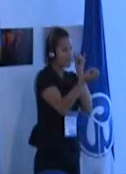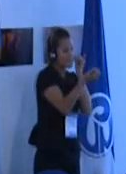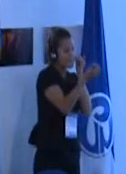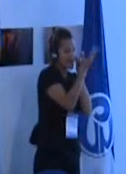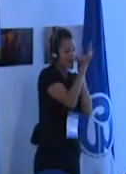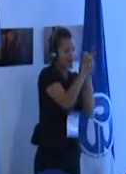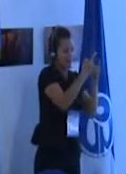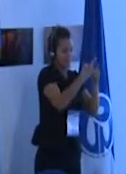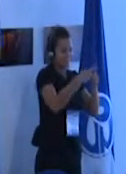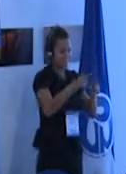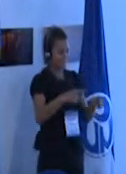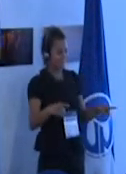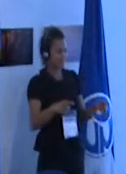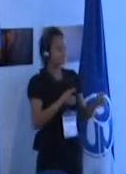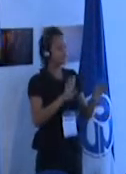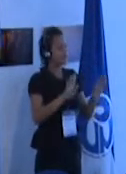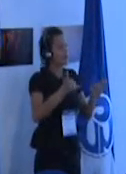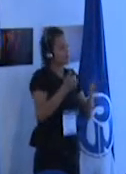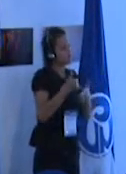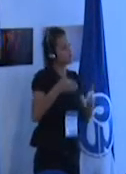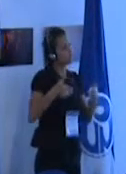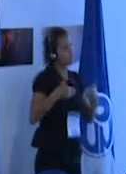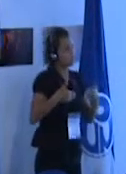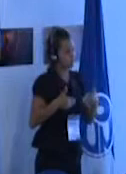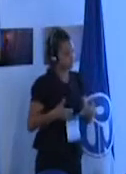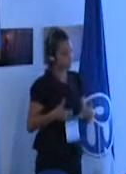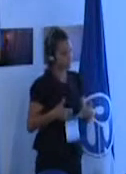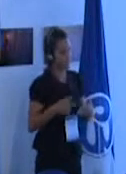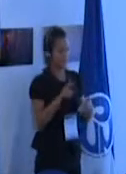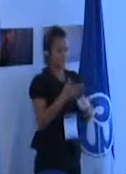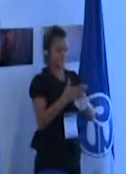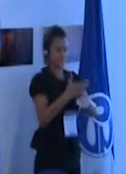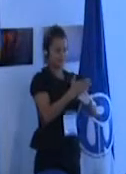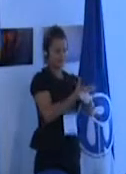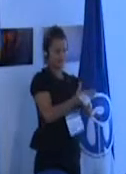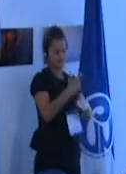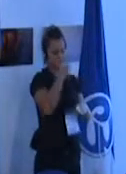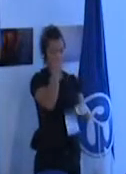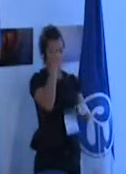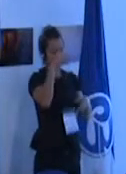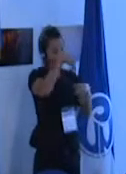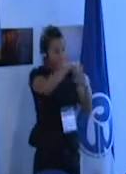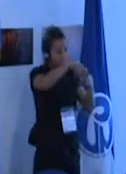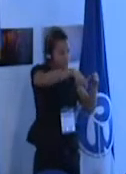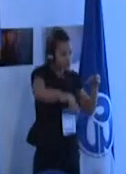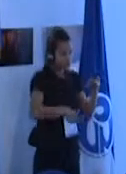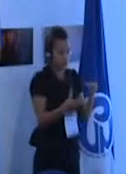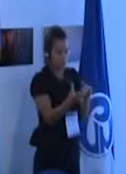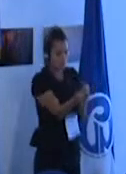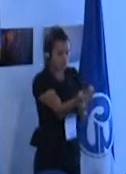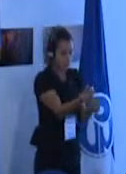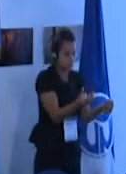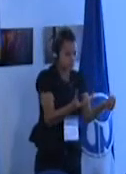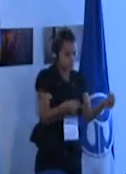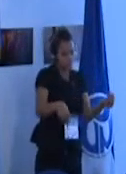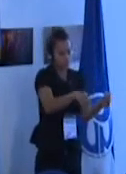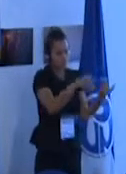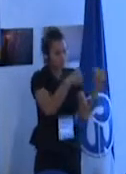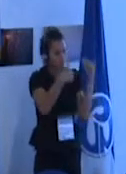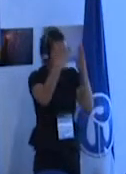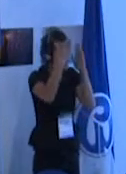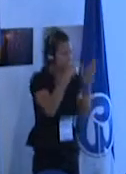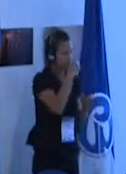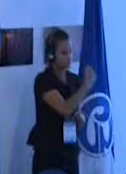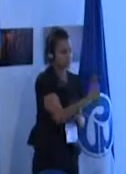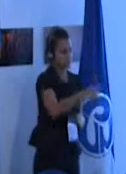hay que encontrar organizaciones al interior de la escuela para responder a las necesidades de los niños si un niño de